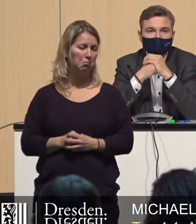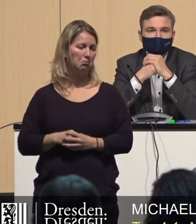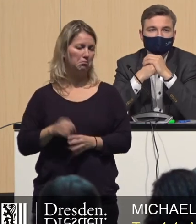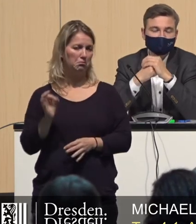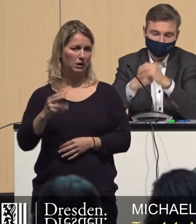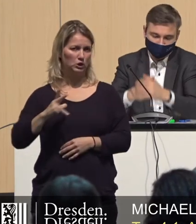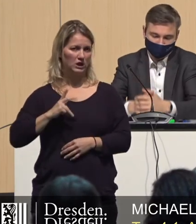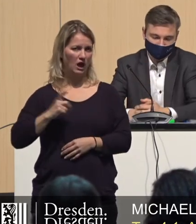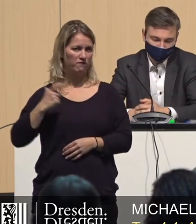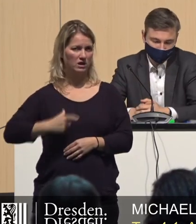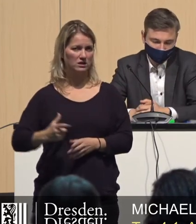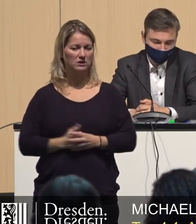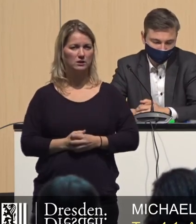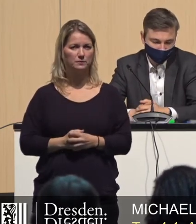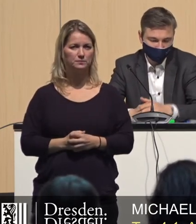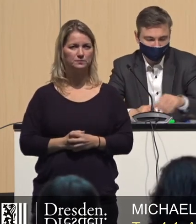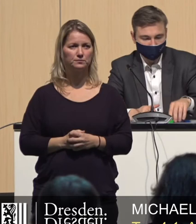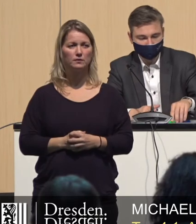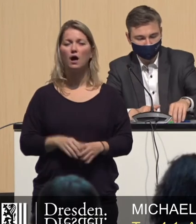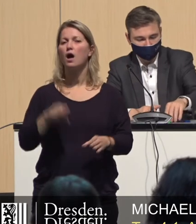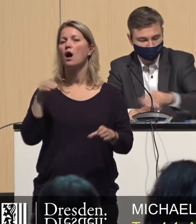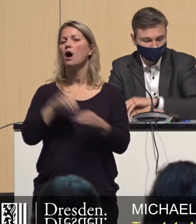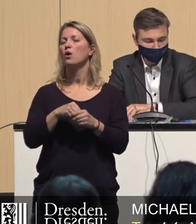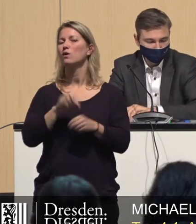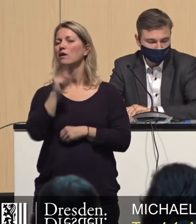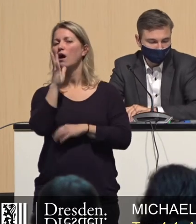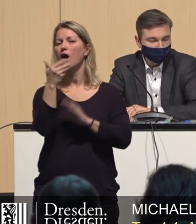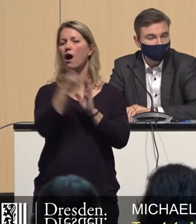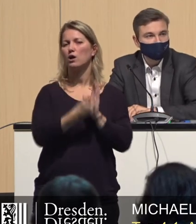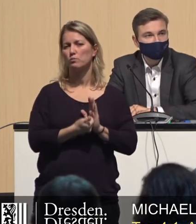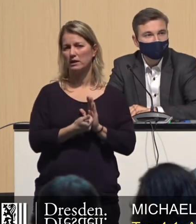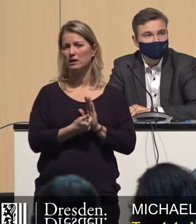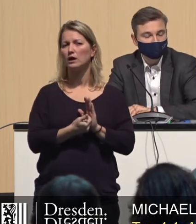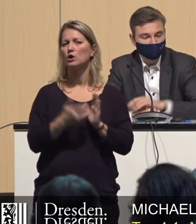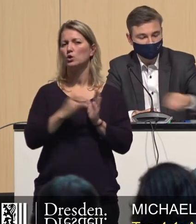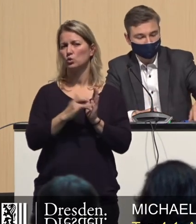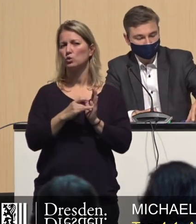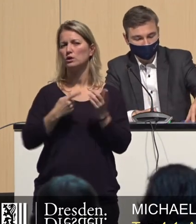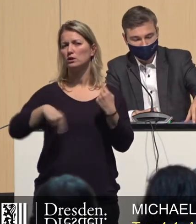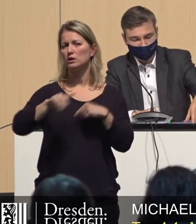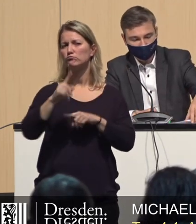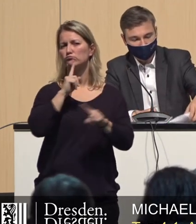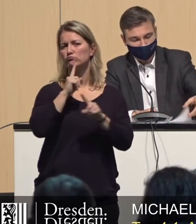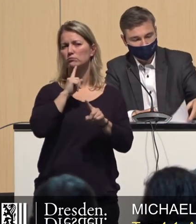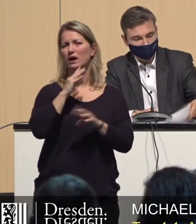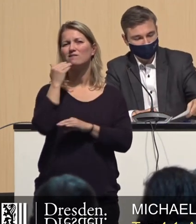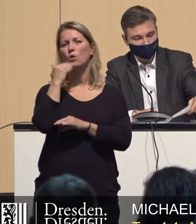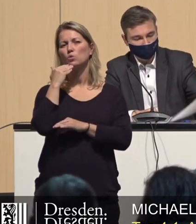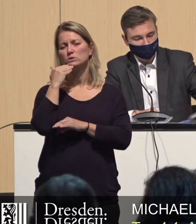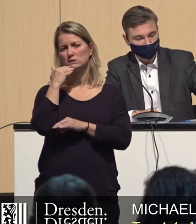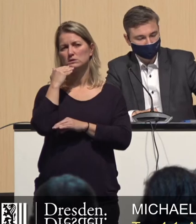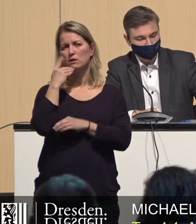noch zu einigen Argumenten, weil wir ja auch über Wohnungsbäume allgemein, Herr Blödner zum Beispiel, gesprochen hat, doch noch einige